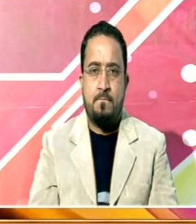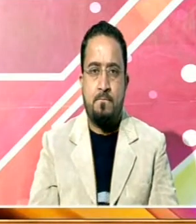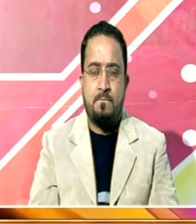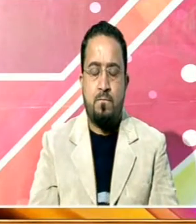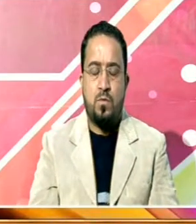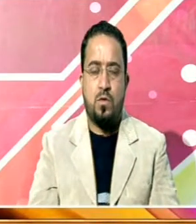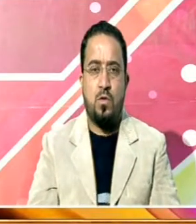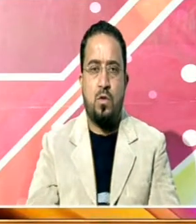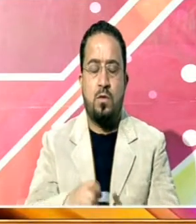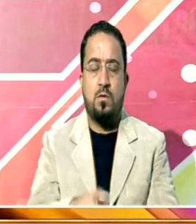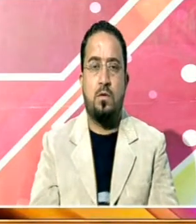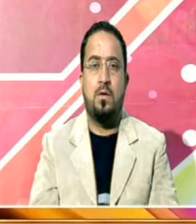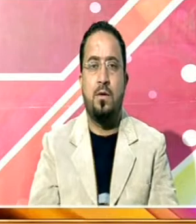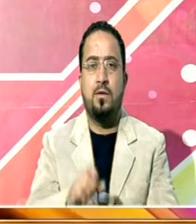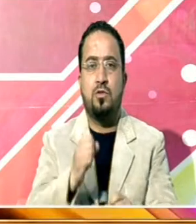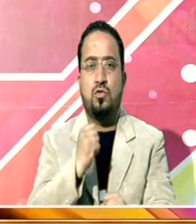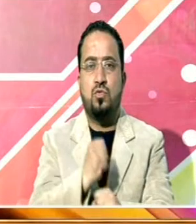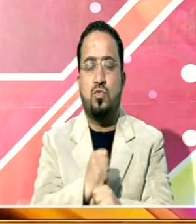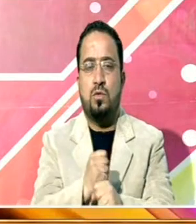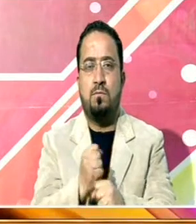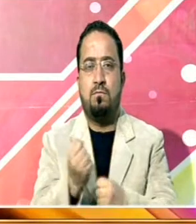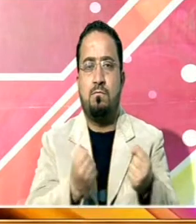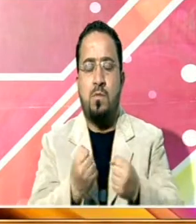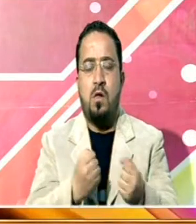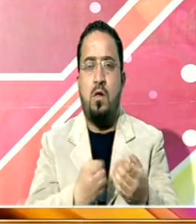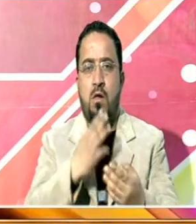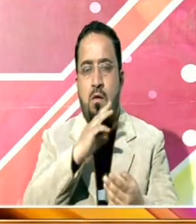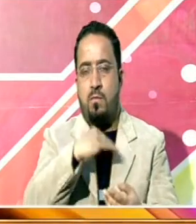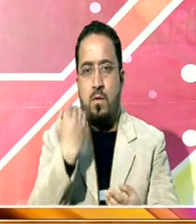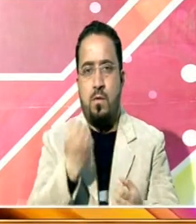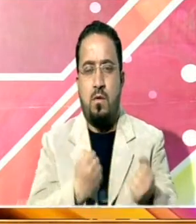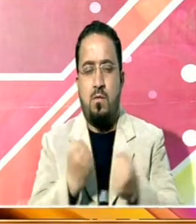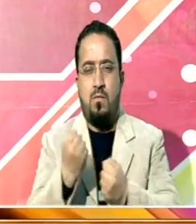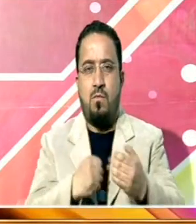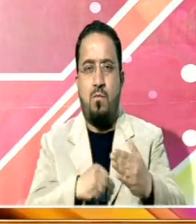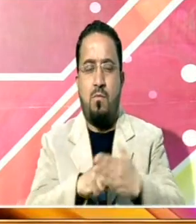حکومت نے سڑک حادثے کے بعد ہوئی مات کے بعد معاوضے کی مد میں